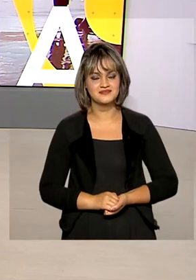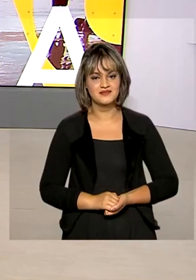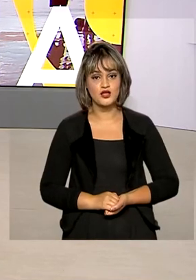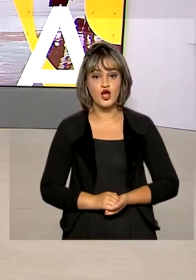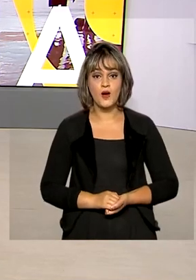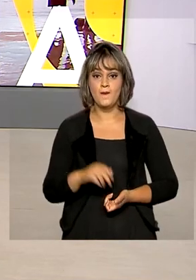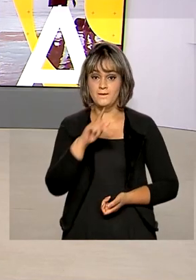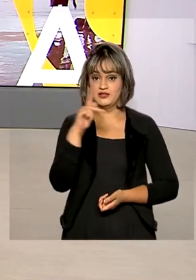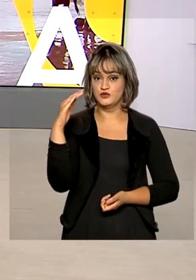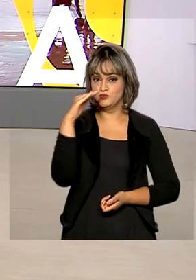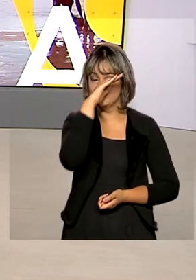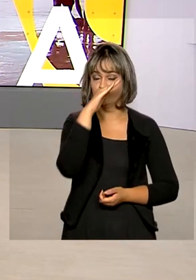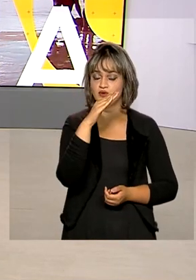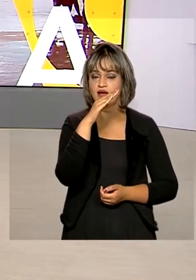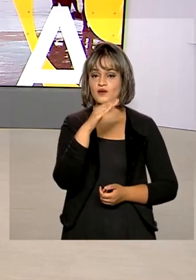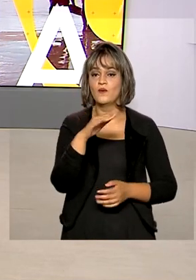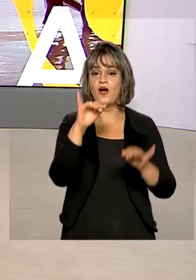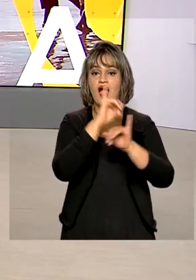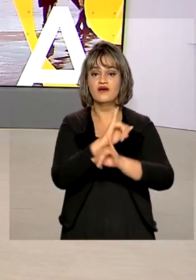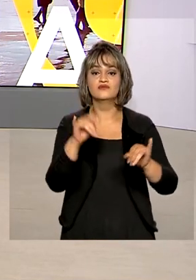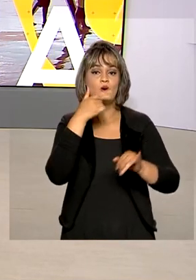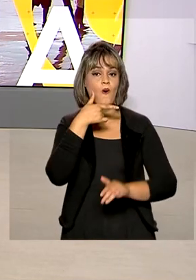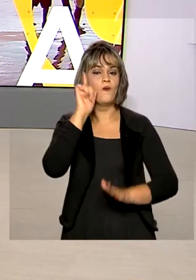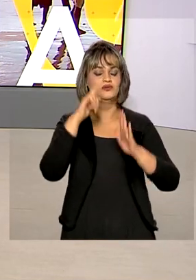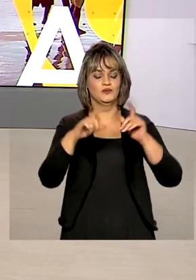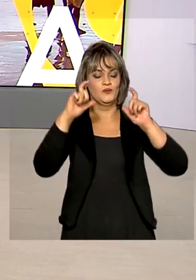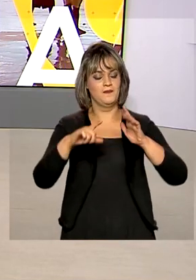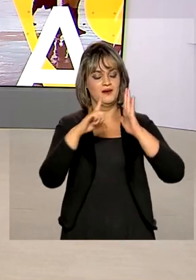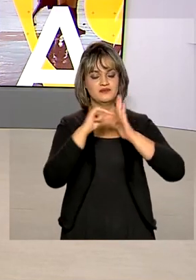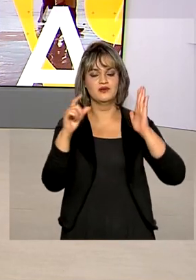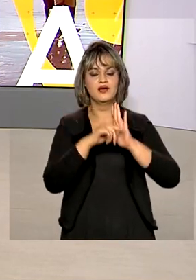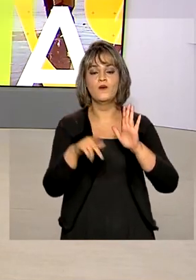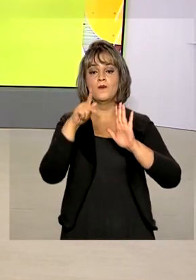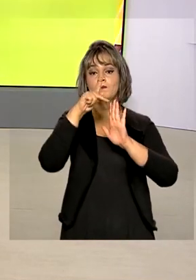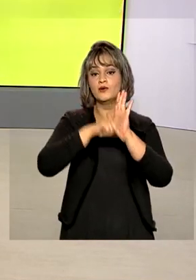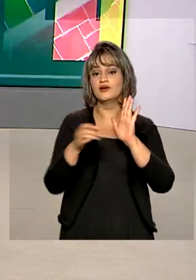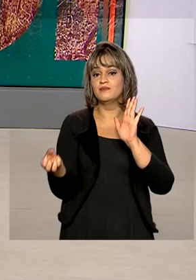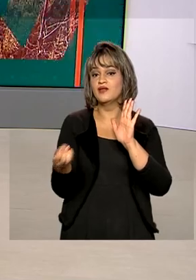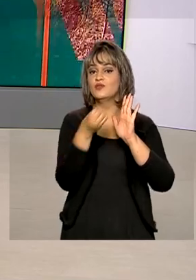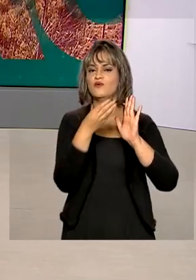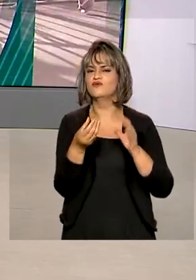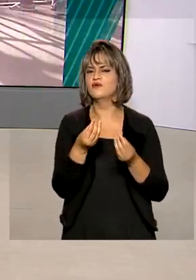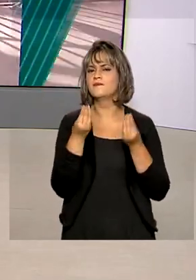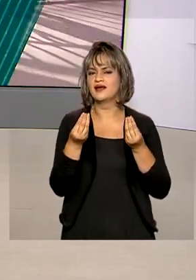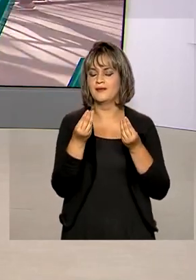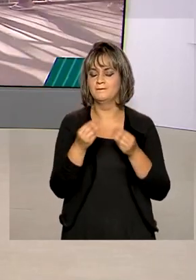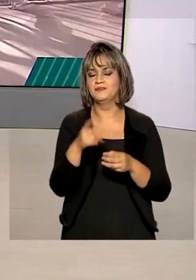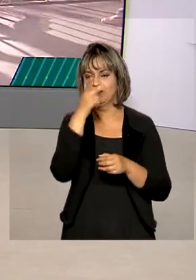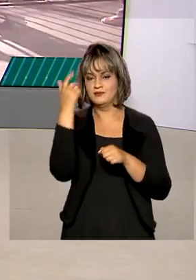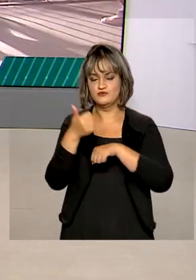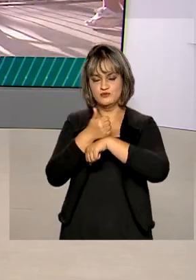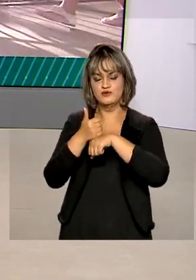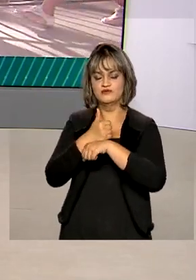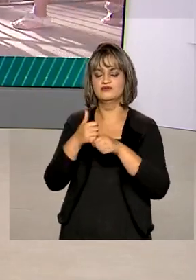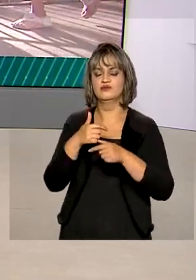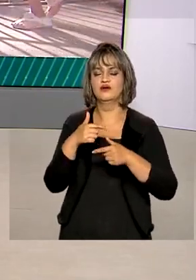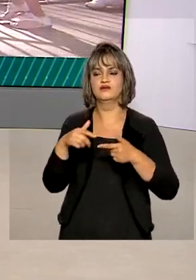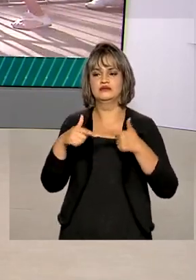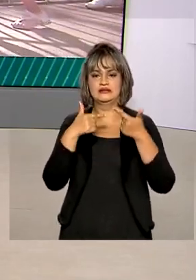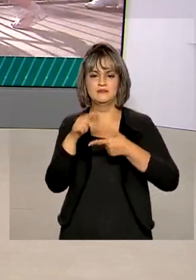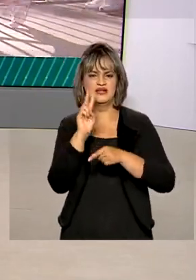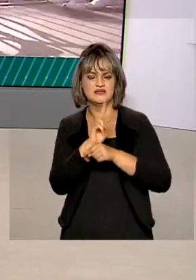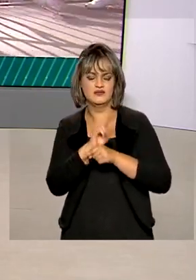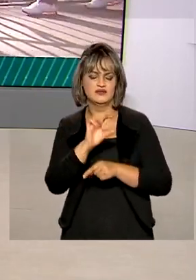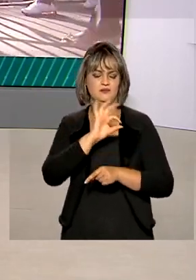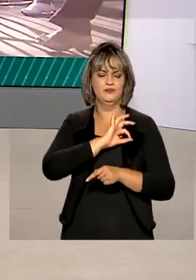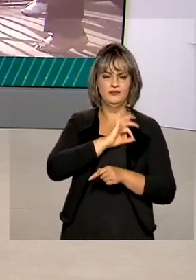O presidente Jair Bolsonaro lançou no Palácio do Planalto o programa Habit Seguro. Profissionais de segurança pública de todo